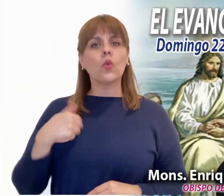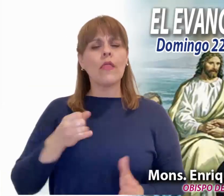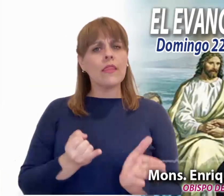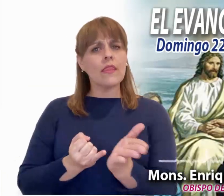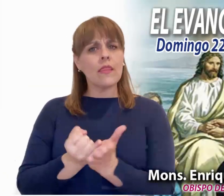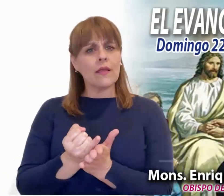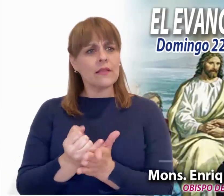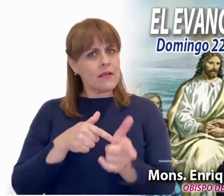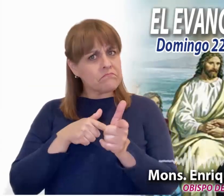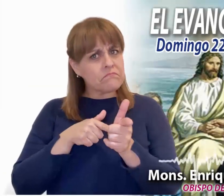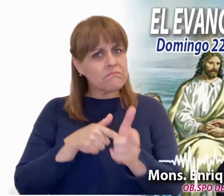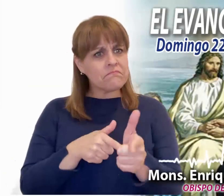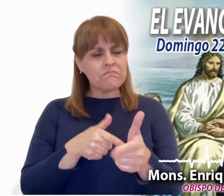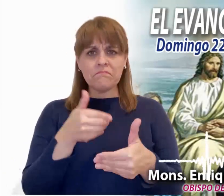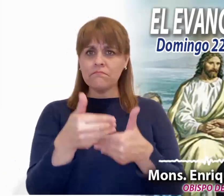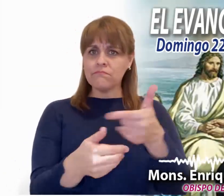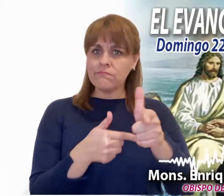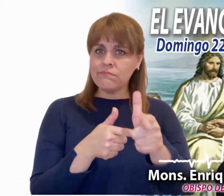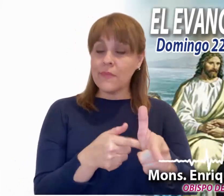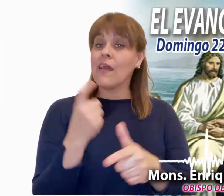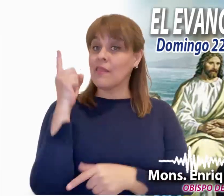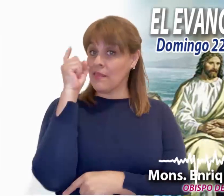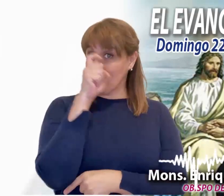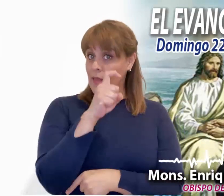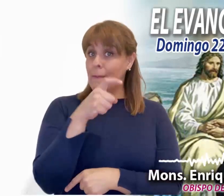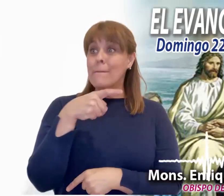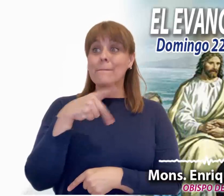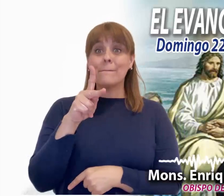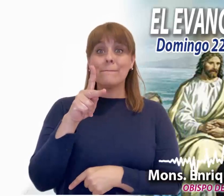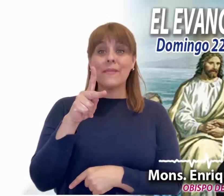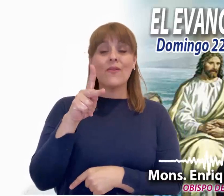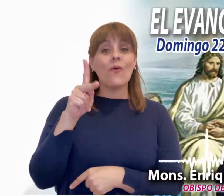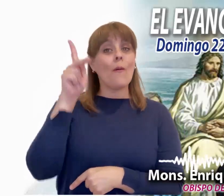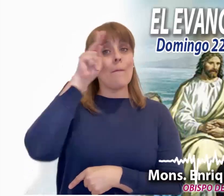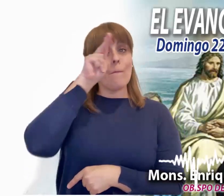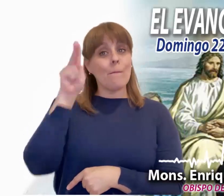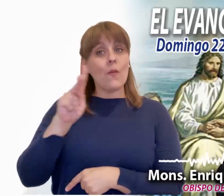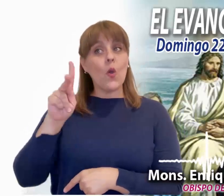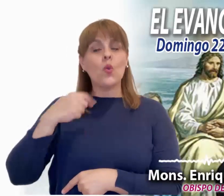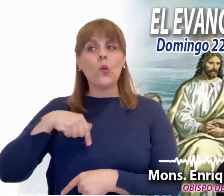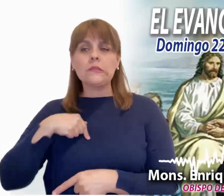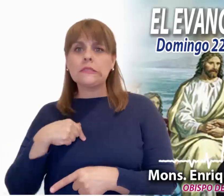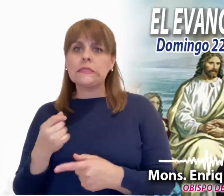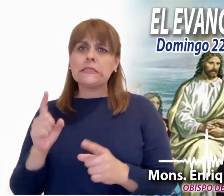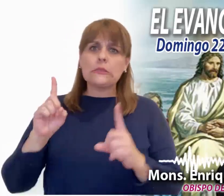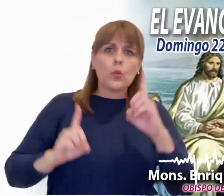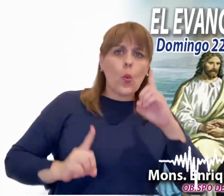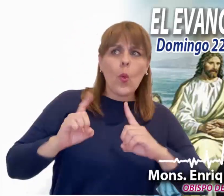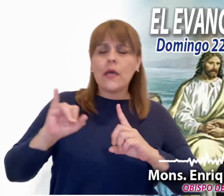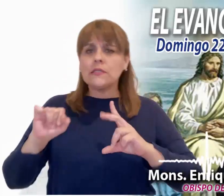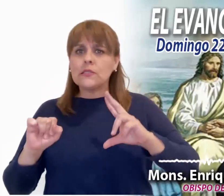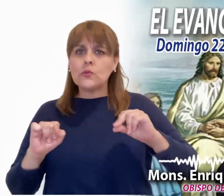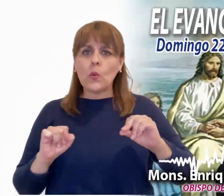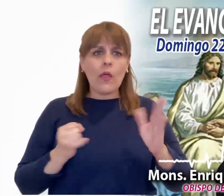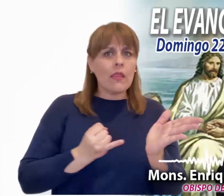Tomar decisiones y mantenerse en ellas es difícil, pero es más triste y perjudicial vivir en la